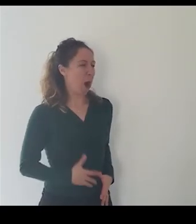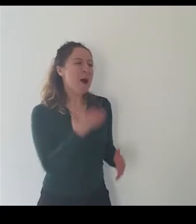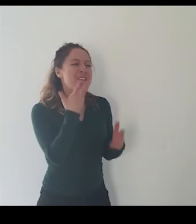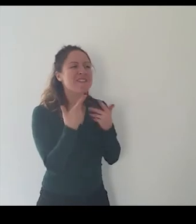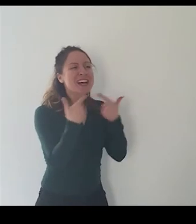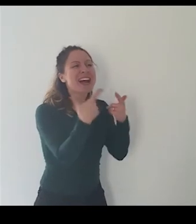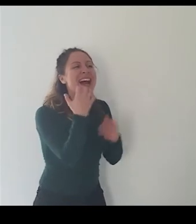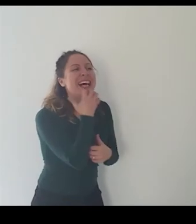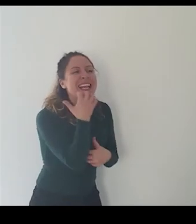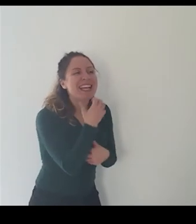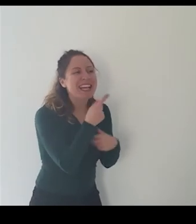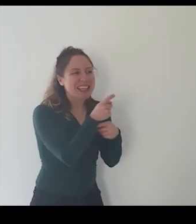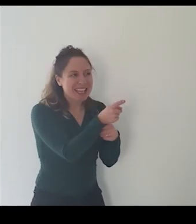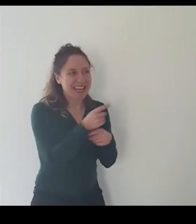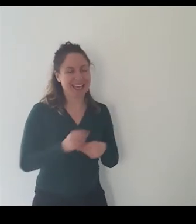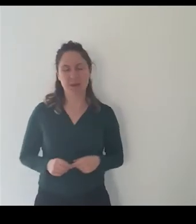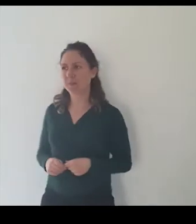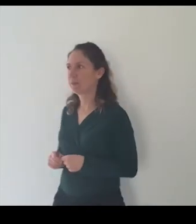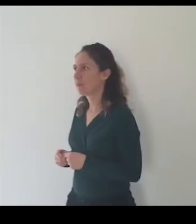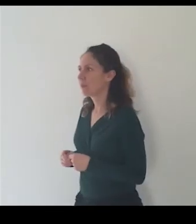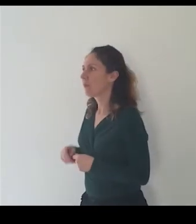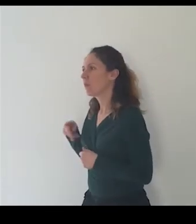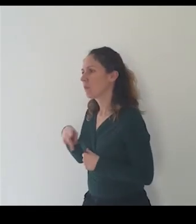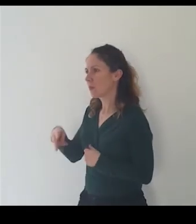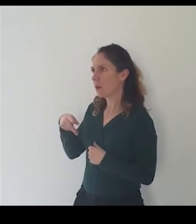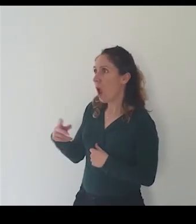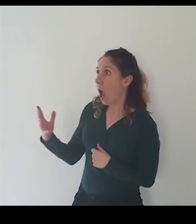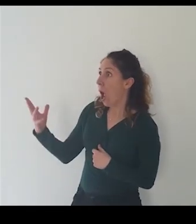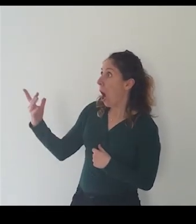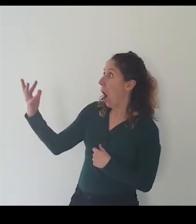giù le zampe per favore va bene va bene